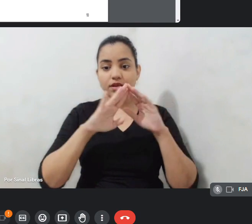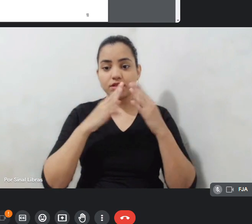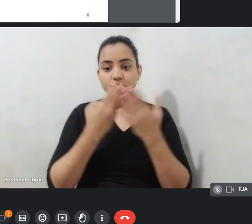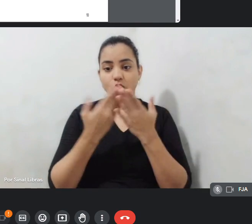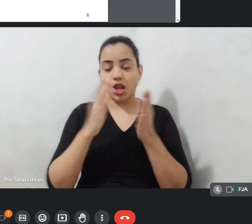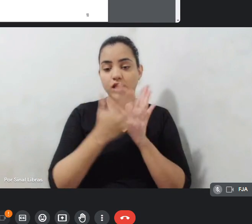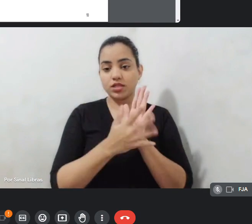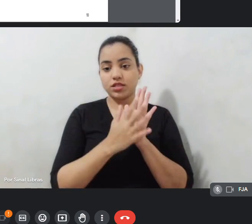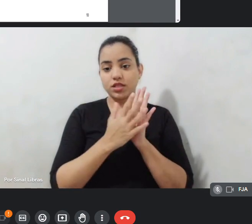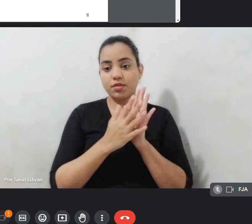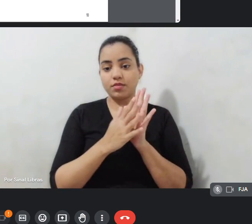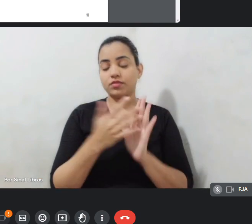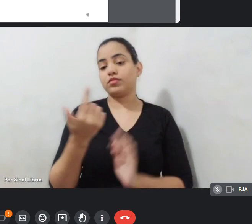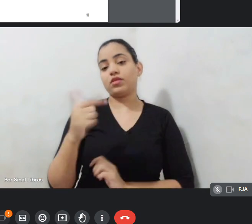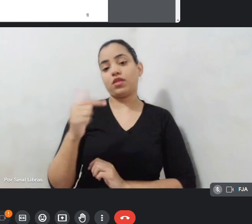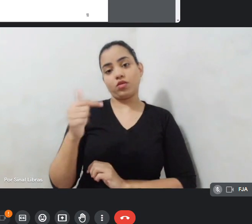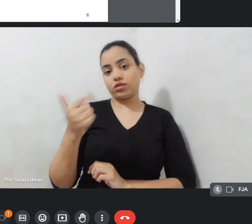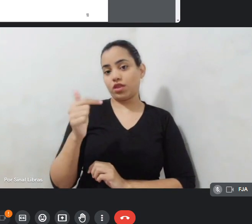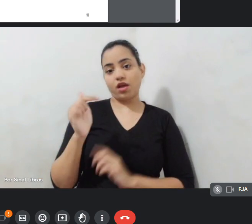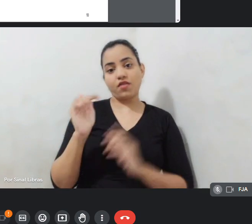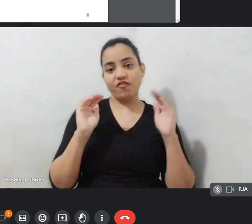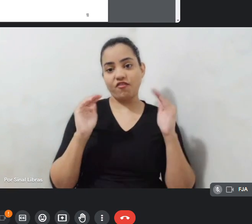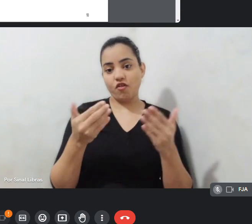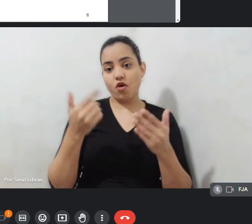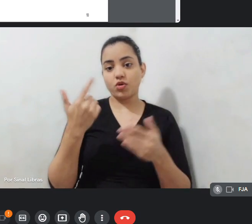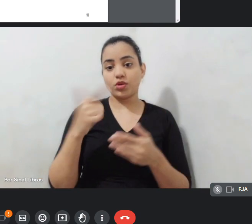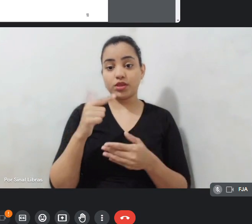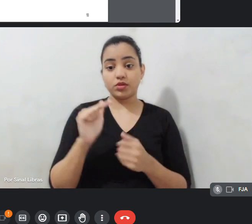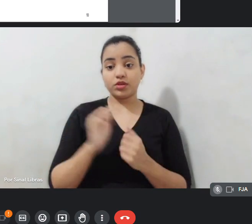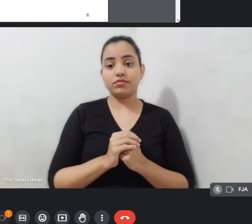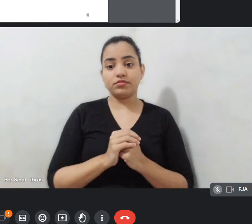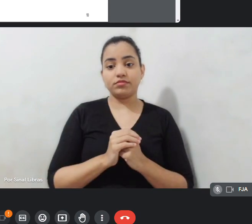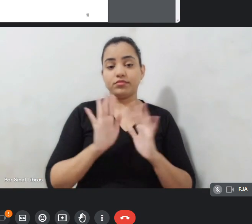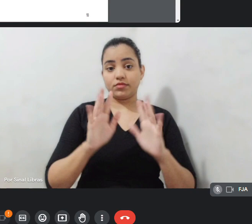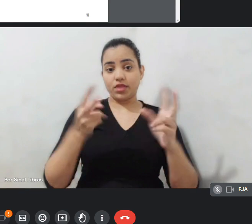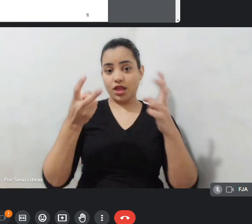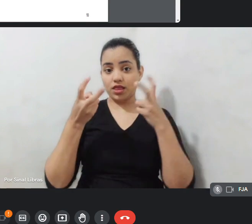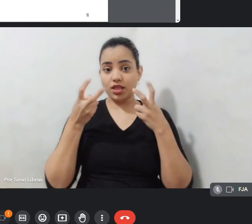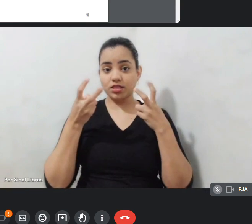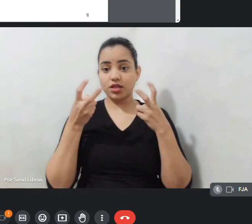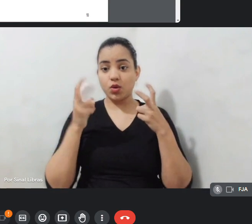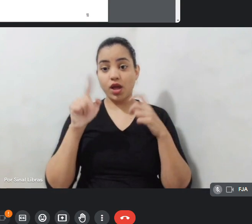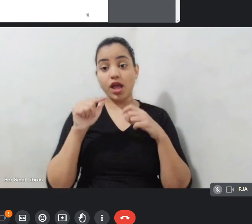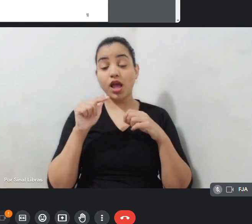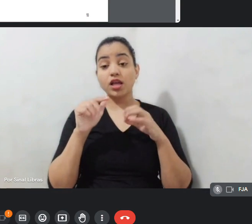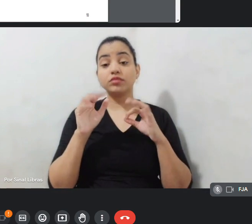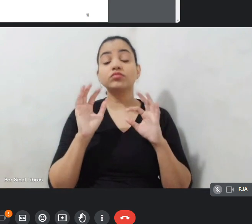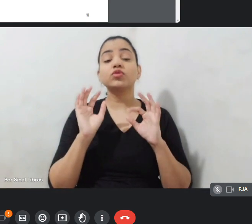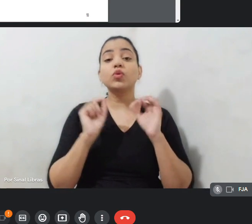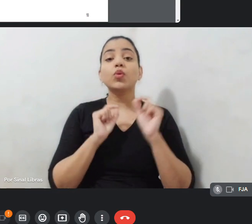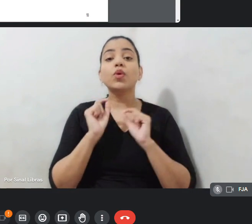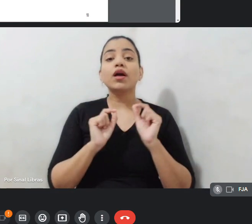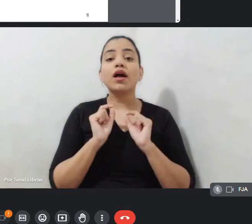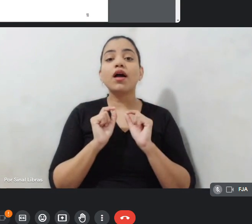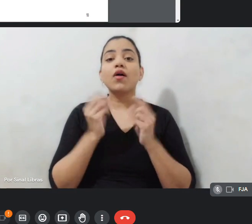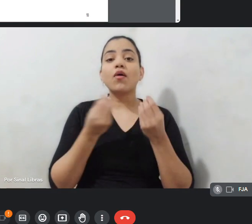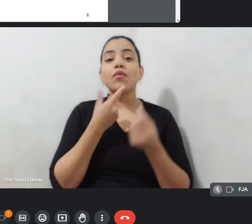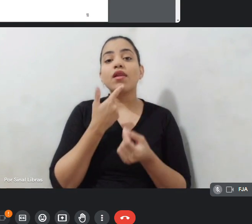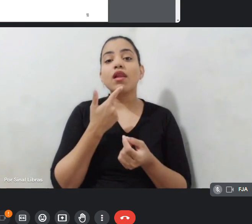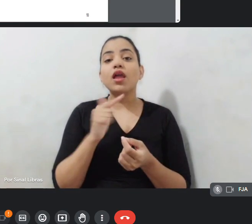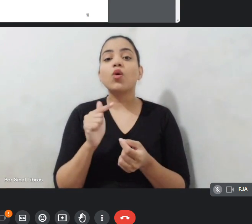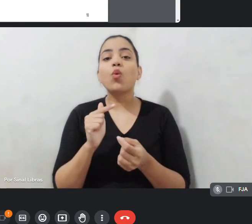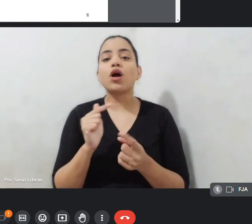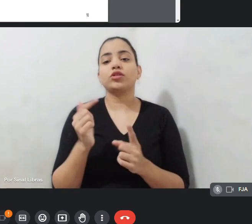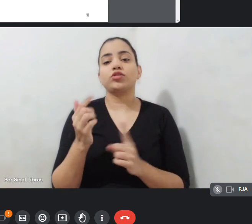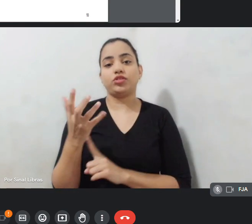específico sobre isso. Preste atenção que é sobre formas de linguagem, não sobre expressão artística, tá? Então, a escola do